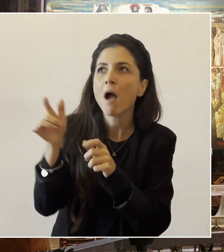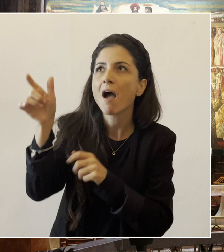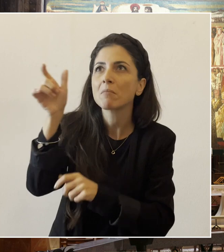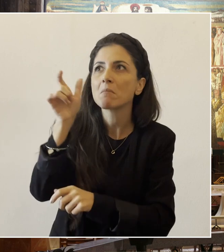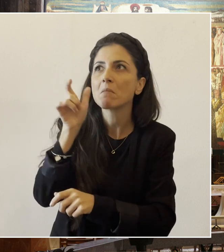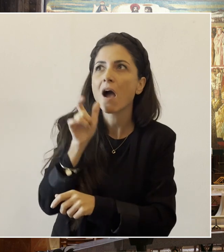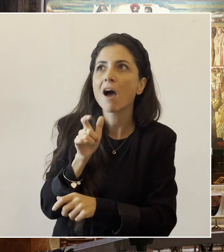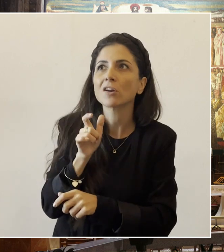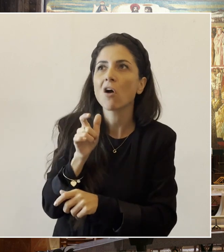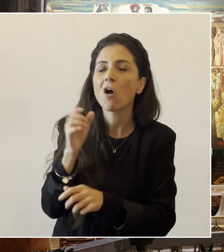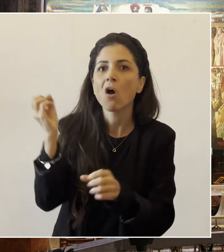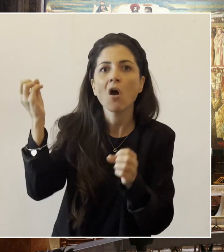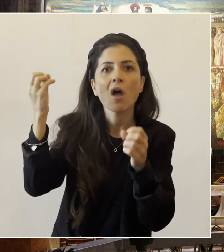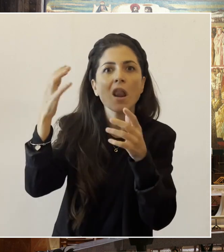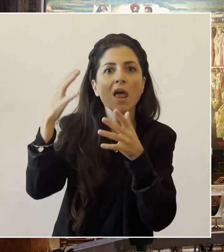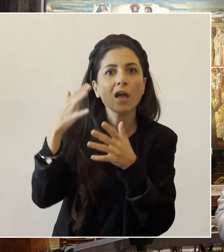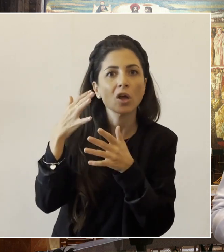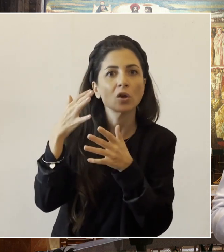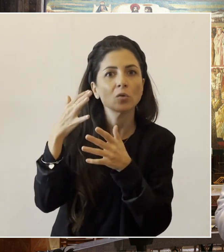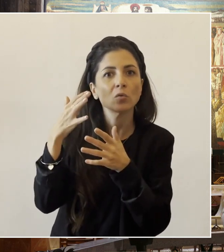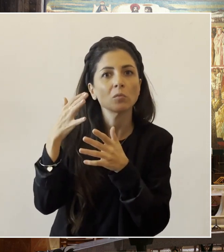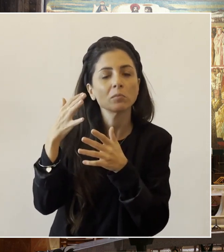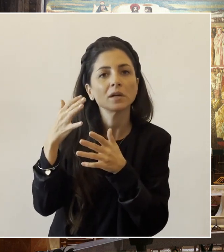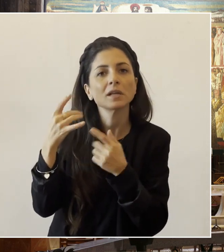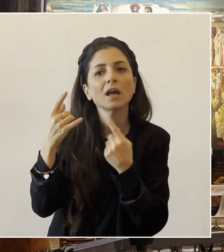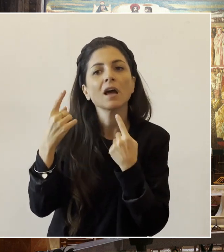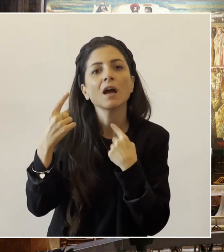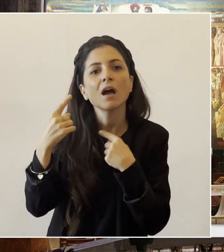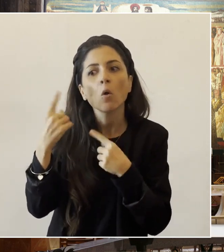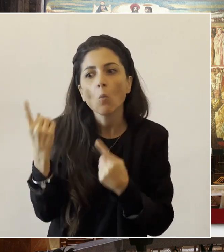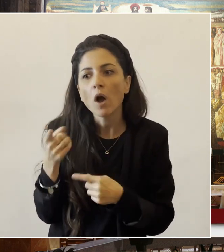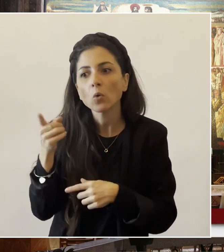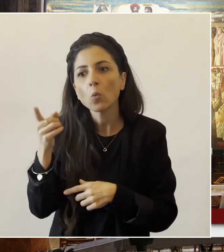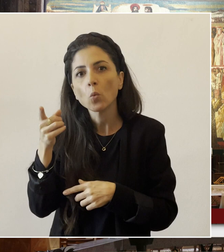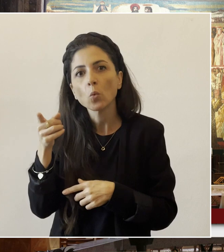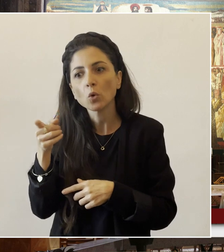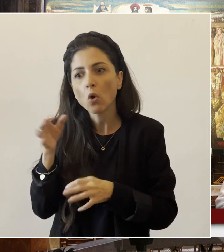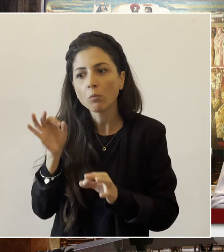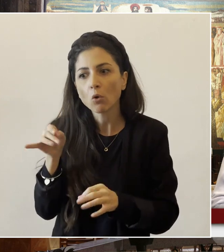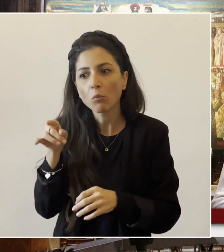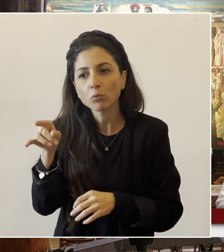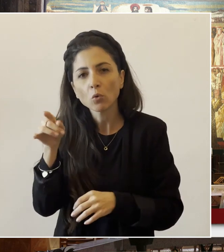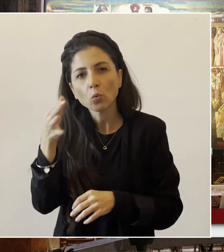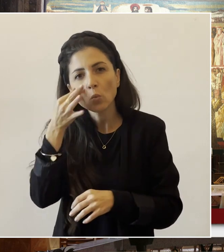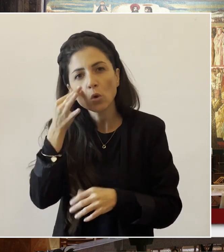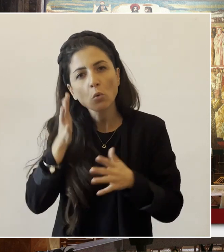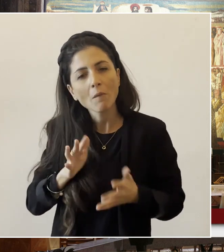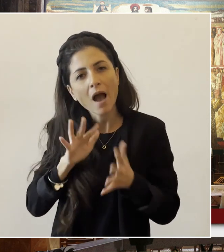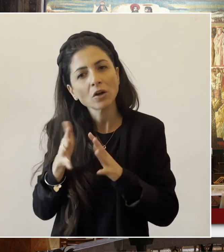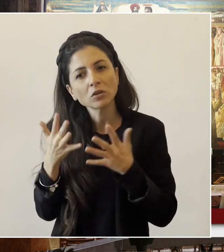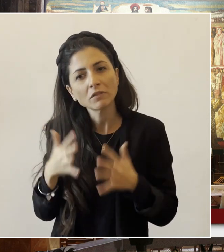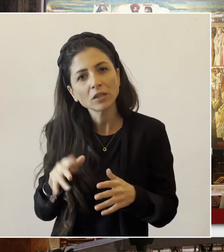solo. Potremmo dire c'è qualcuno veramente umano, fattosi uomo, un re, signore,